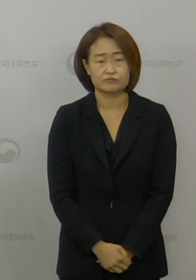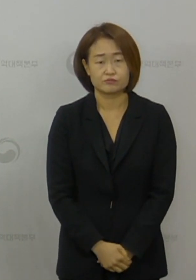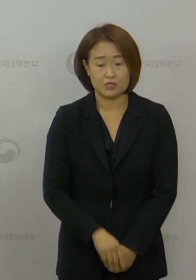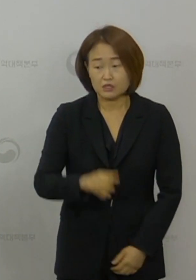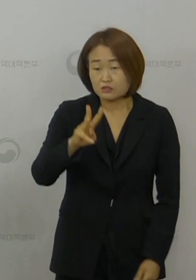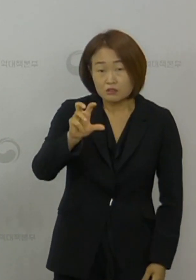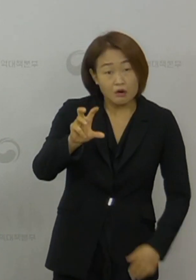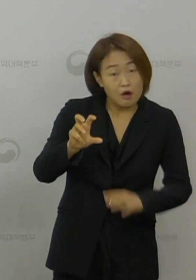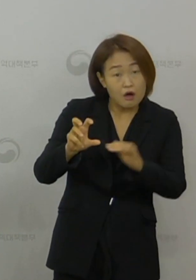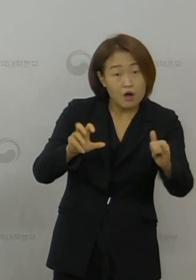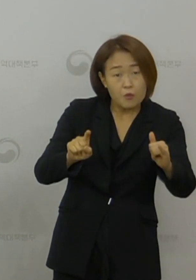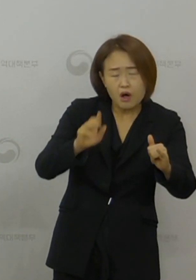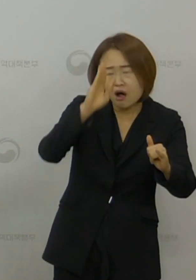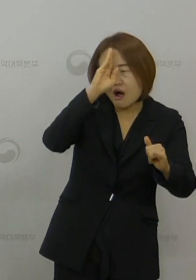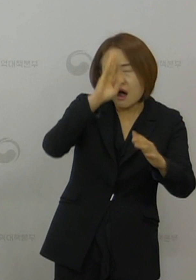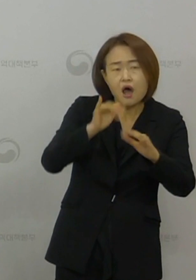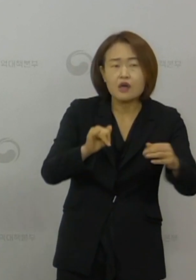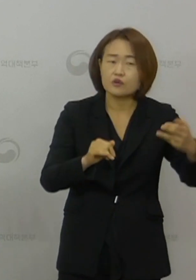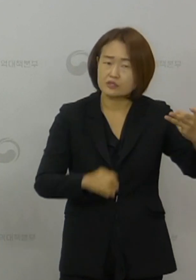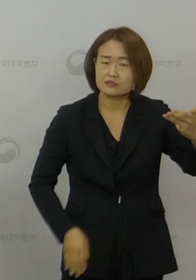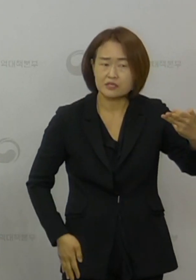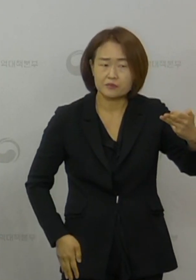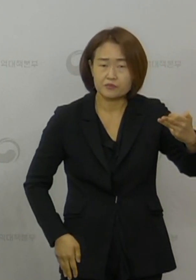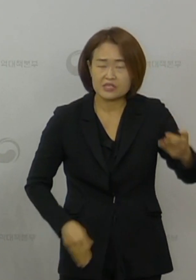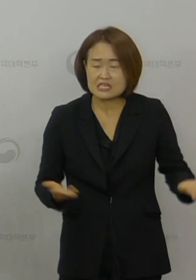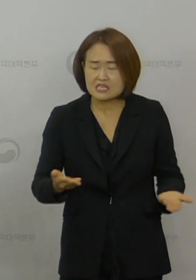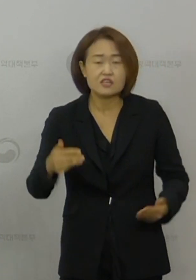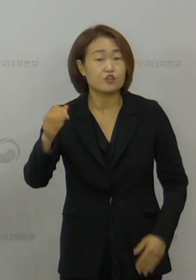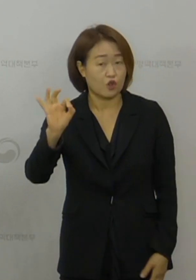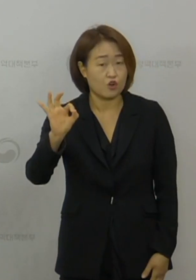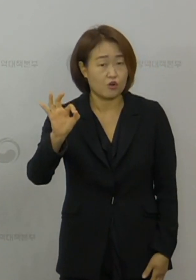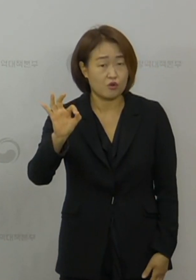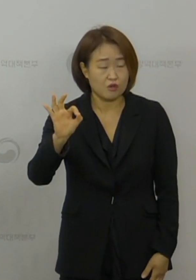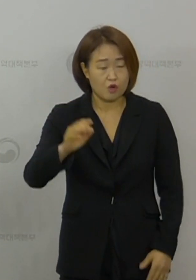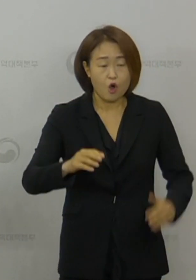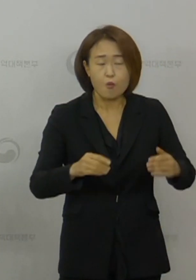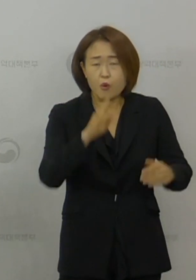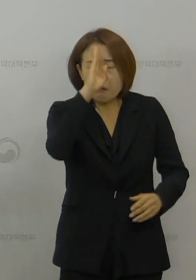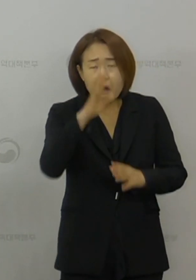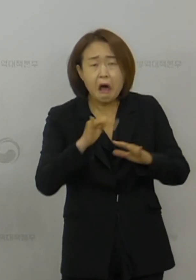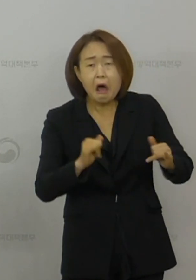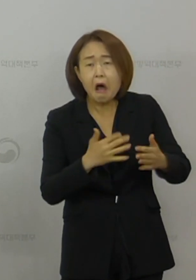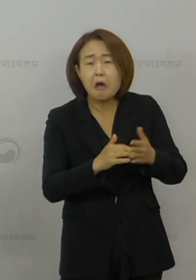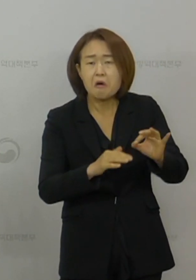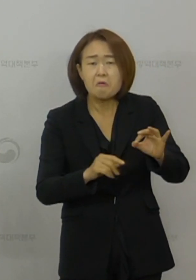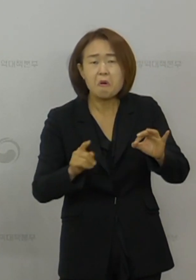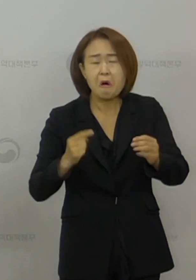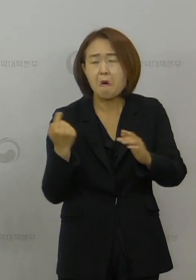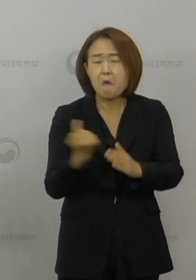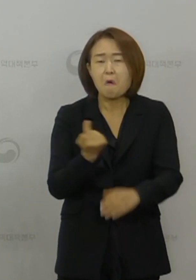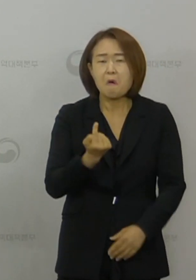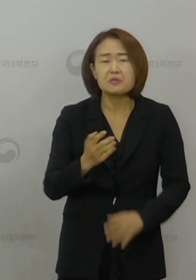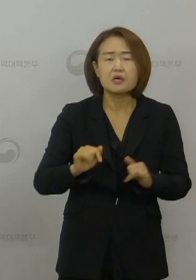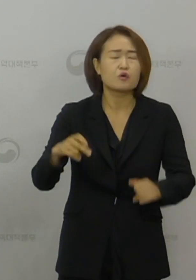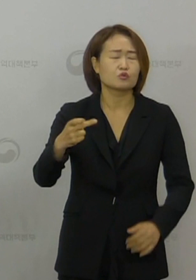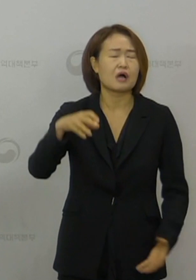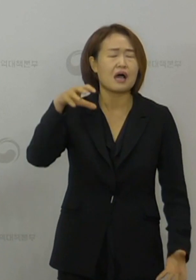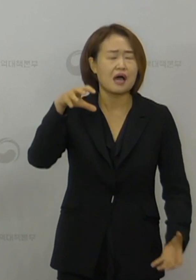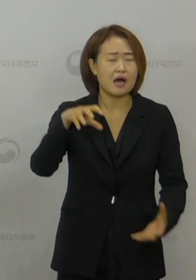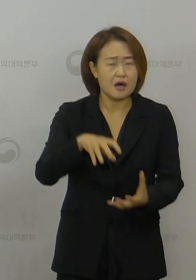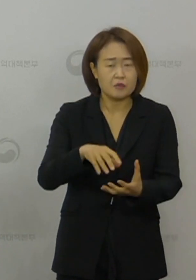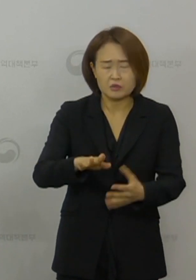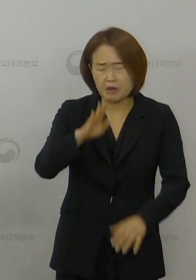35명은 환자 13명, 직원이 10명, 환자 가족 및 방문객이 12명입니다. 현재